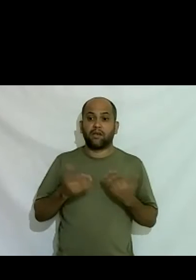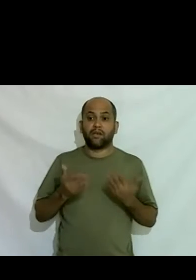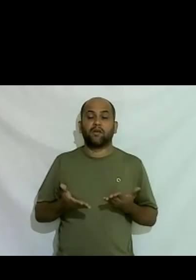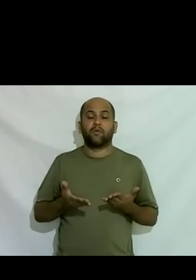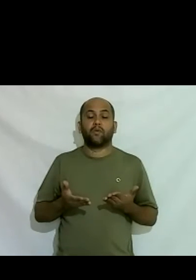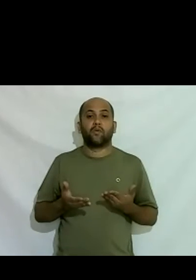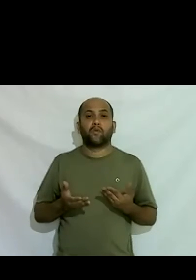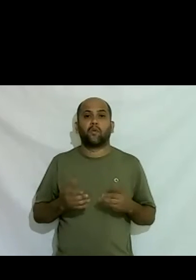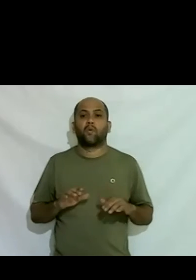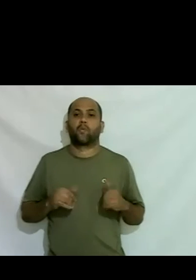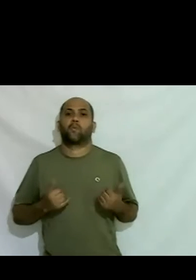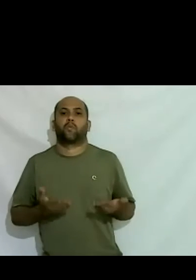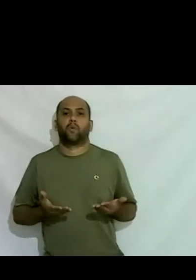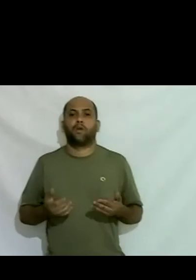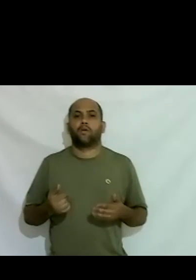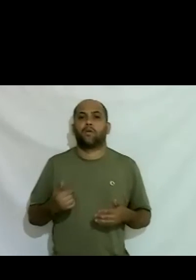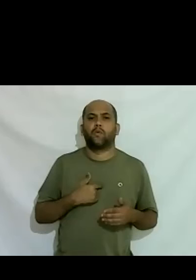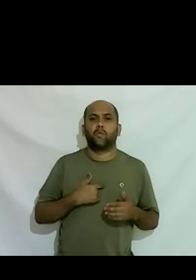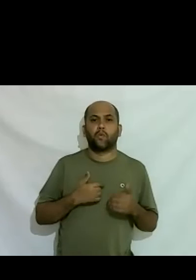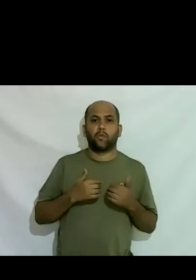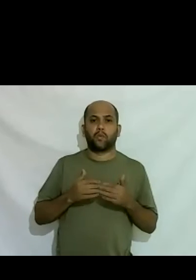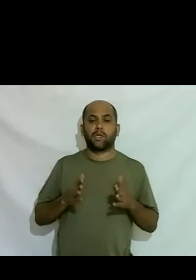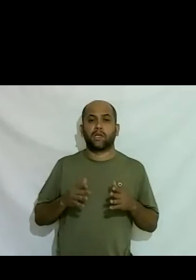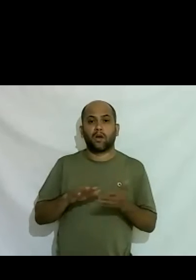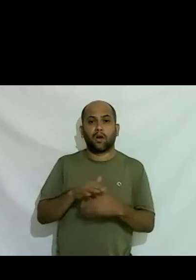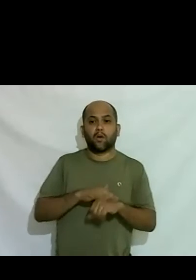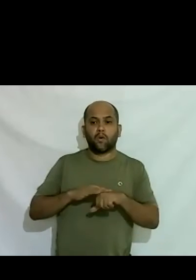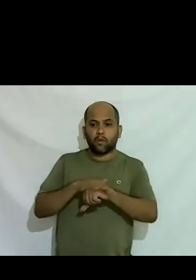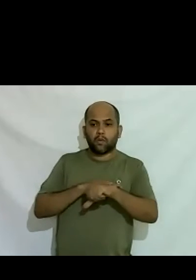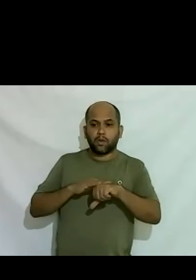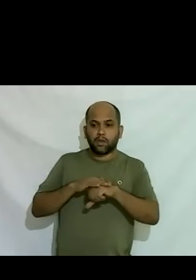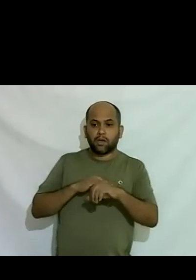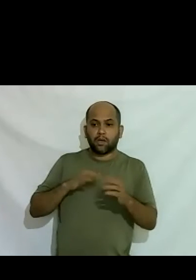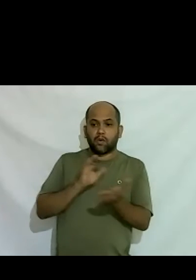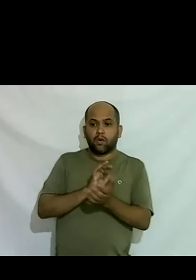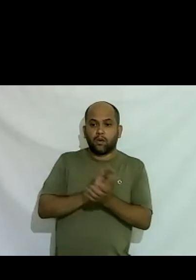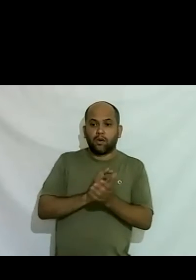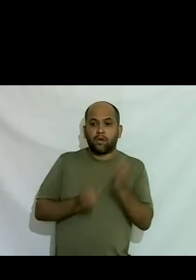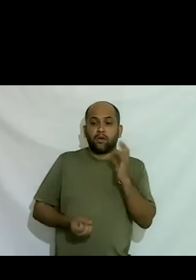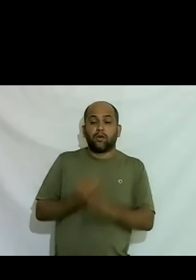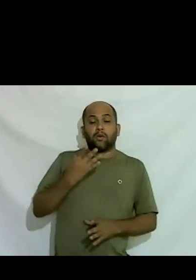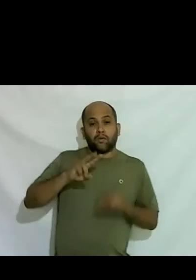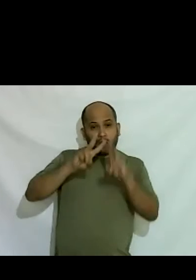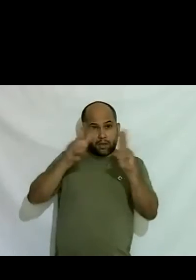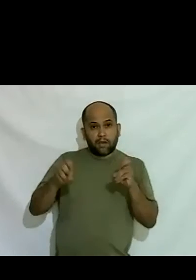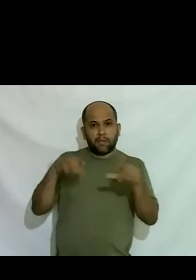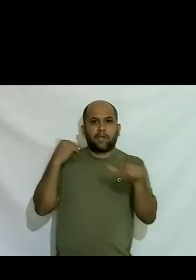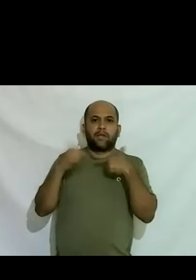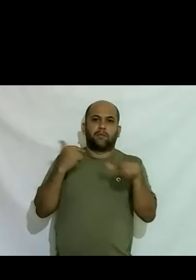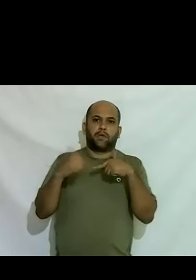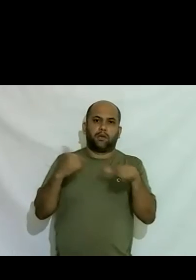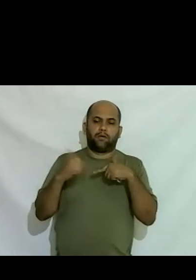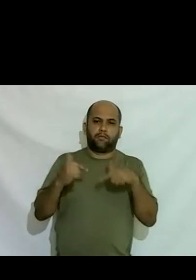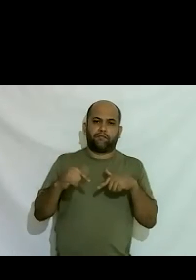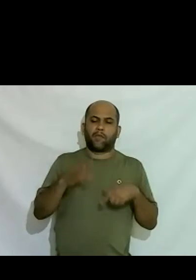eu comecei a conversar juntei esse grupo comecei a conversar numa surgiu a questão da empregabilidade nós conhecíamos muitas